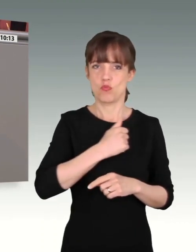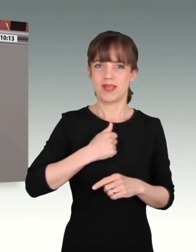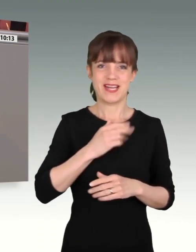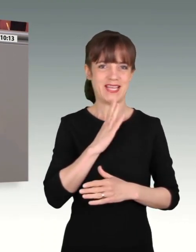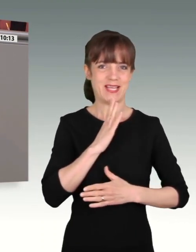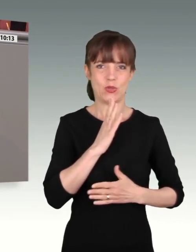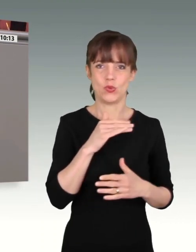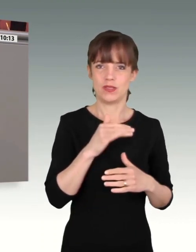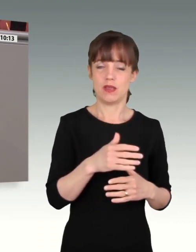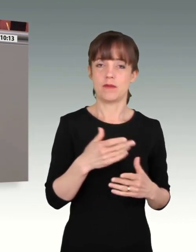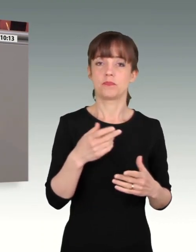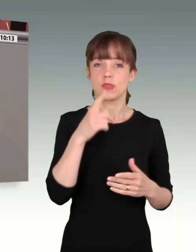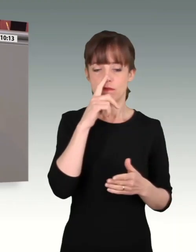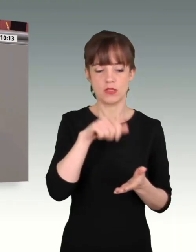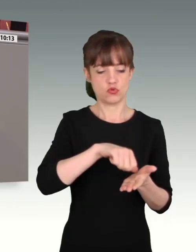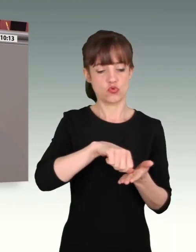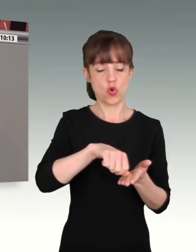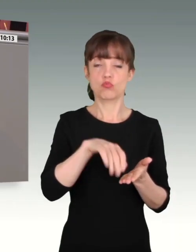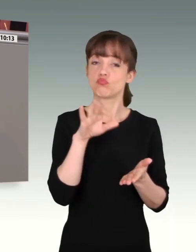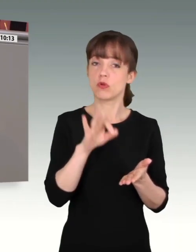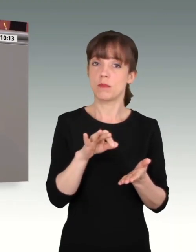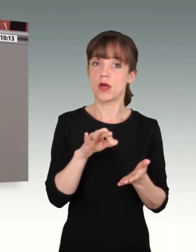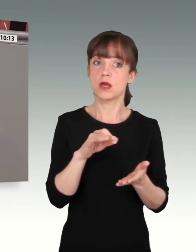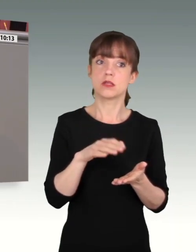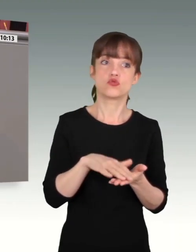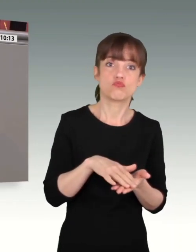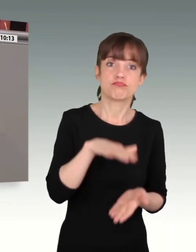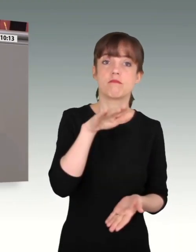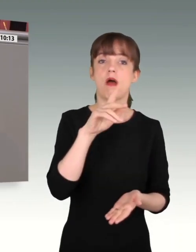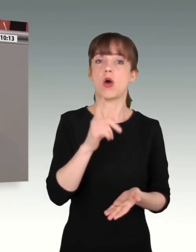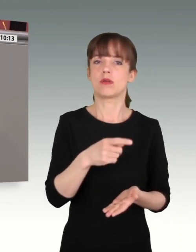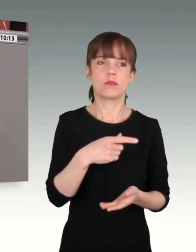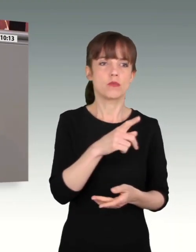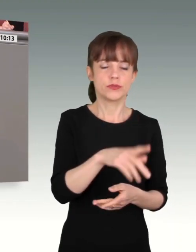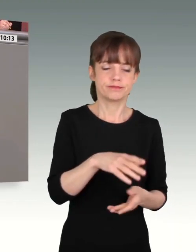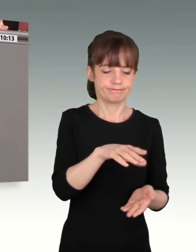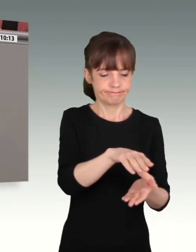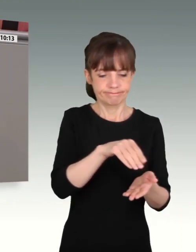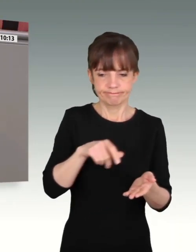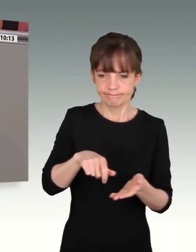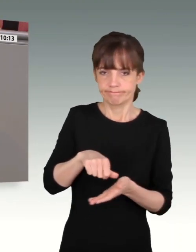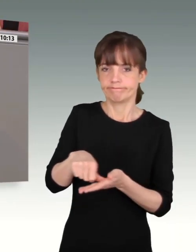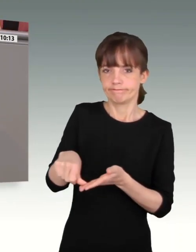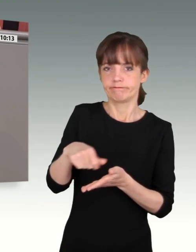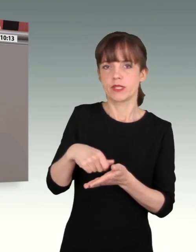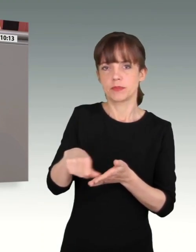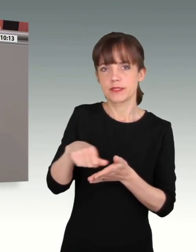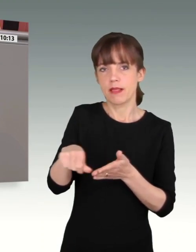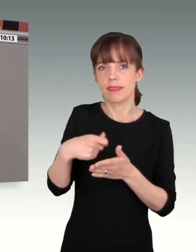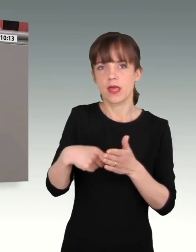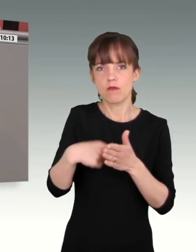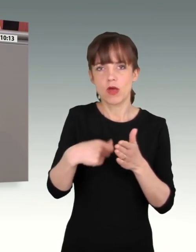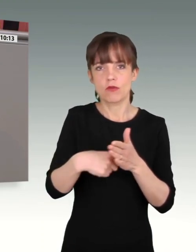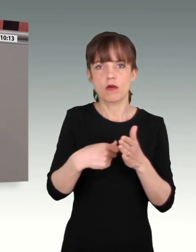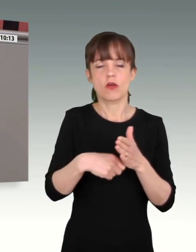Soll, der ordentlich, aber nicht üppig ist, teilweise dafür drauf geht, dass man erstmal die persönliche Ausstattung so vervollständigen muss,